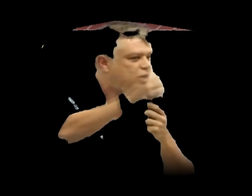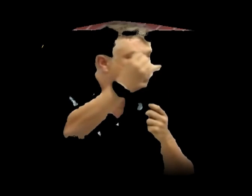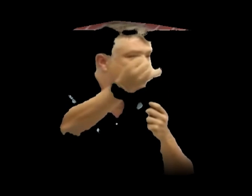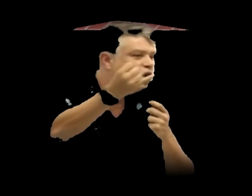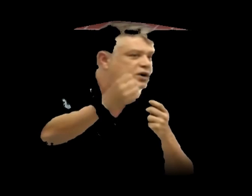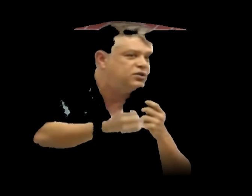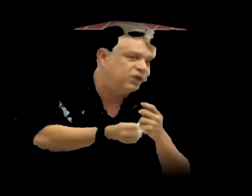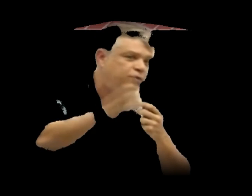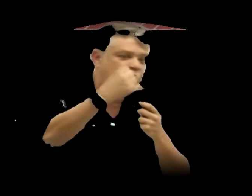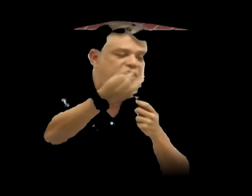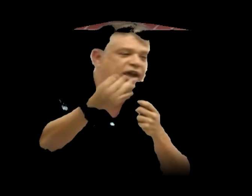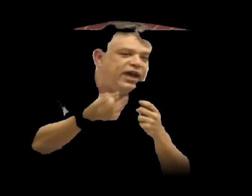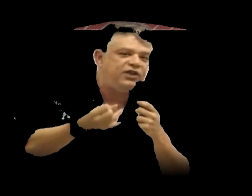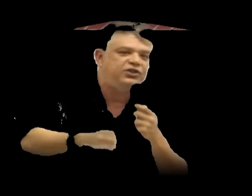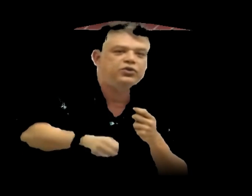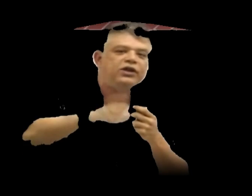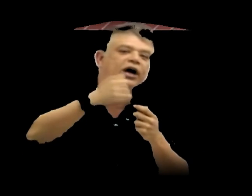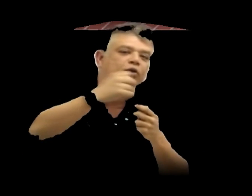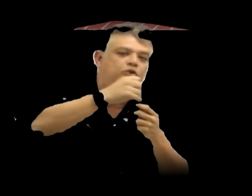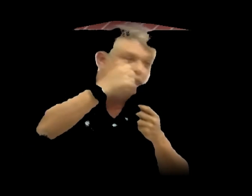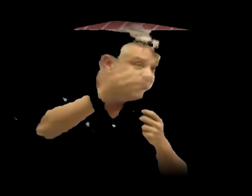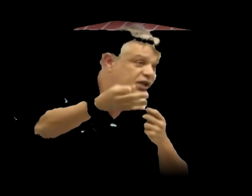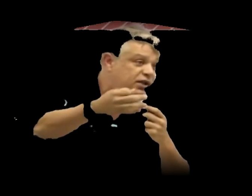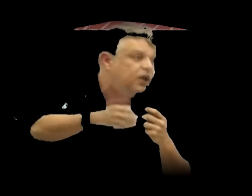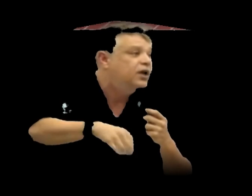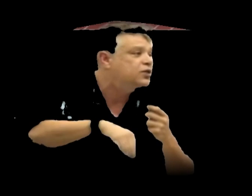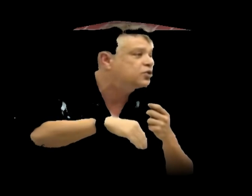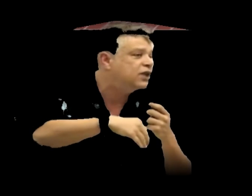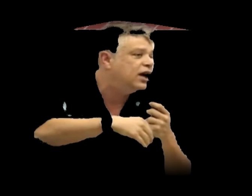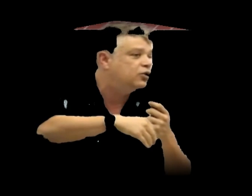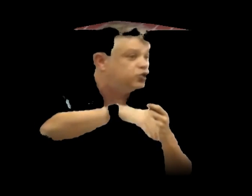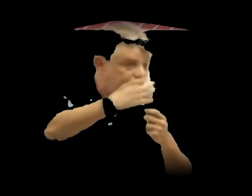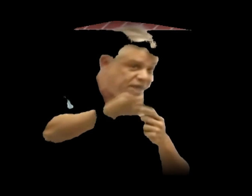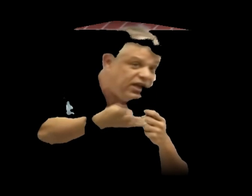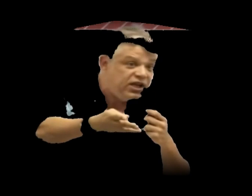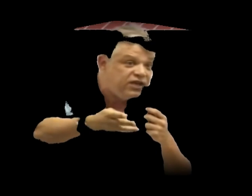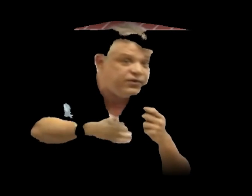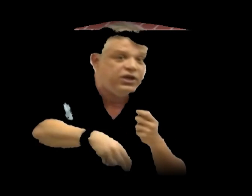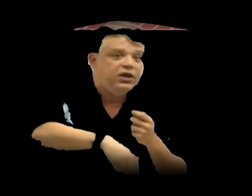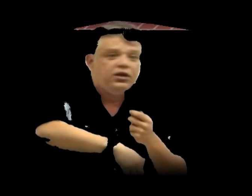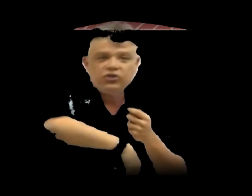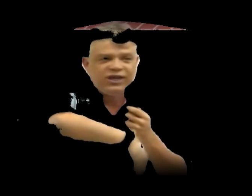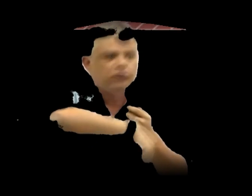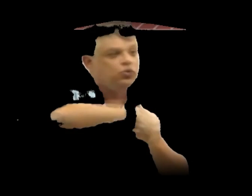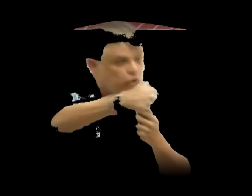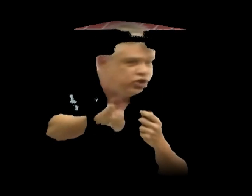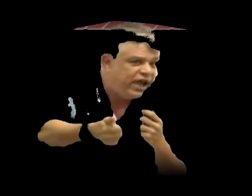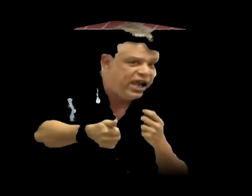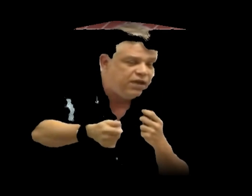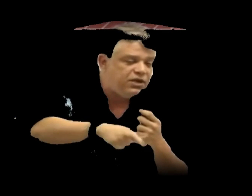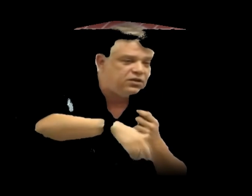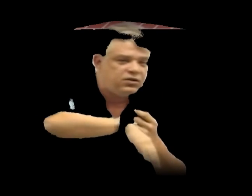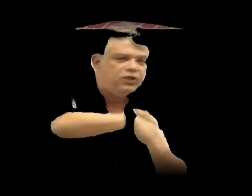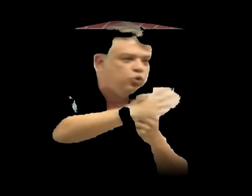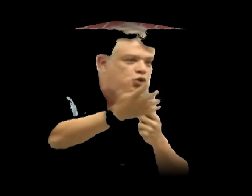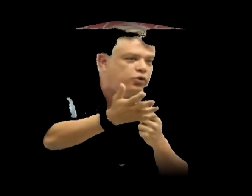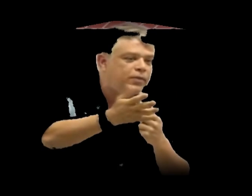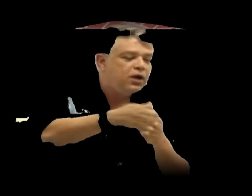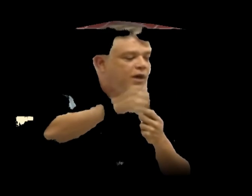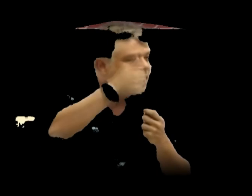nos blogs, isso está no podcast, isso está no Twitter, isso está no software livre, isso está nos games, isso está em tudo. A